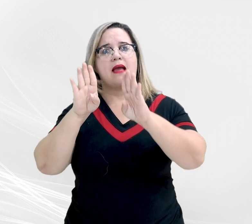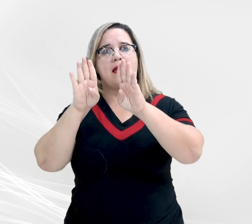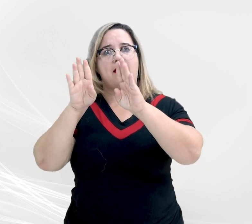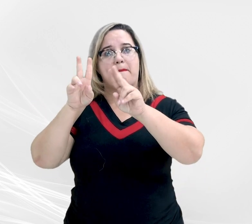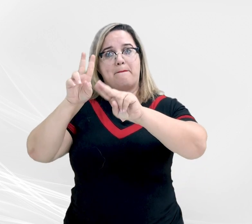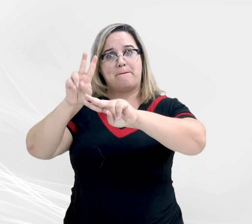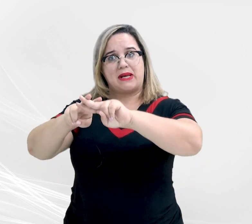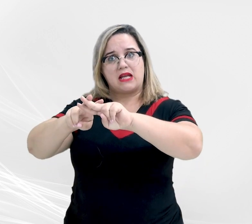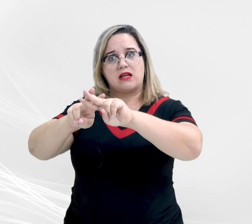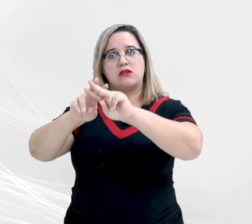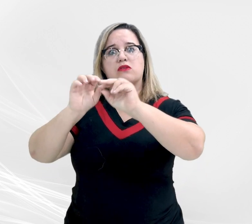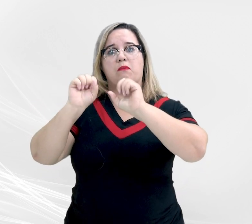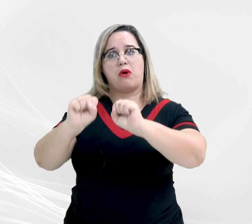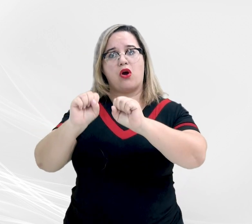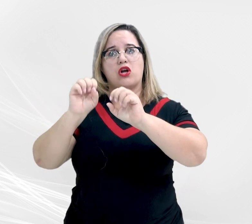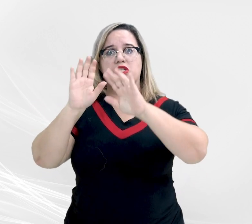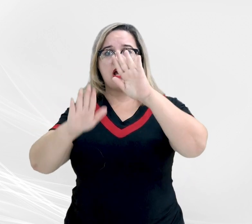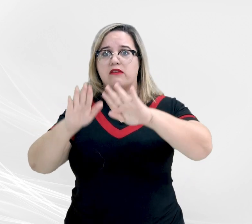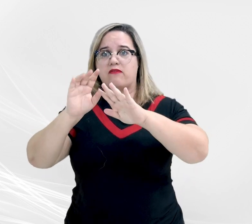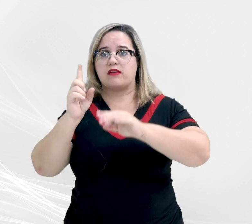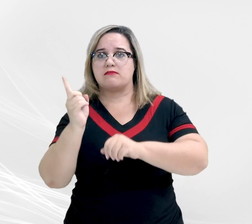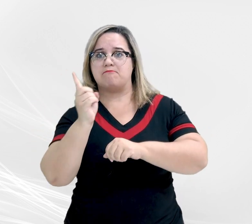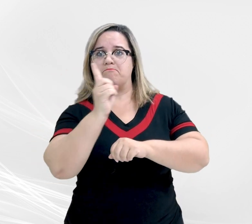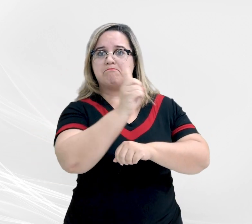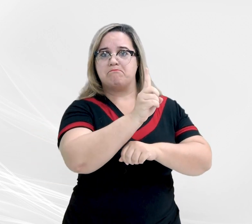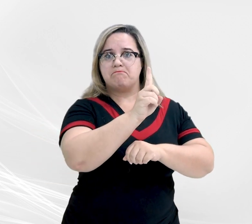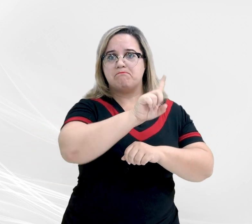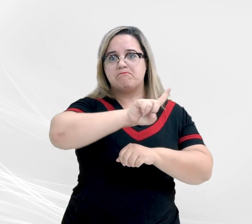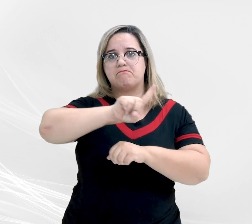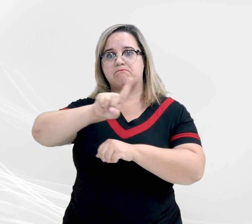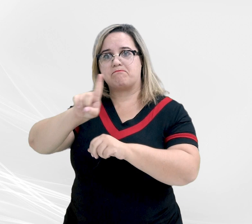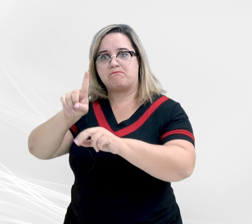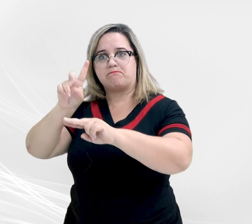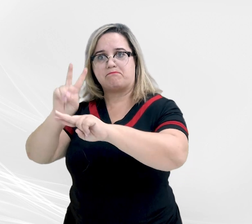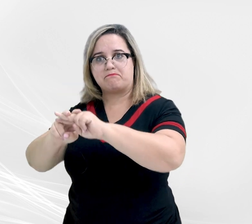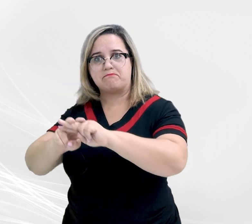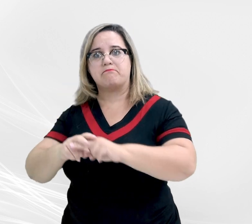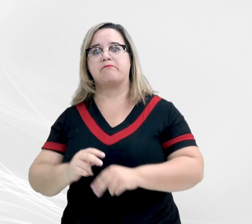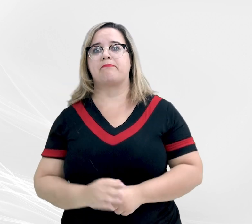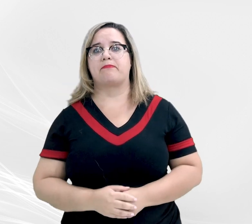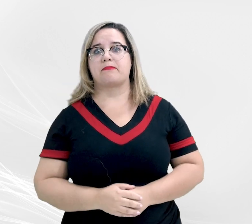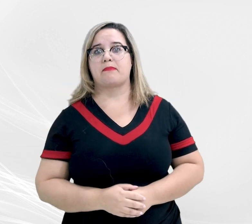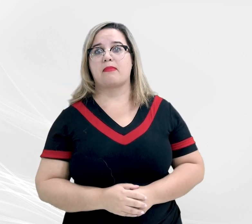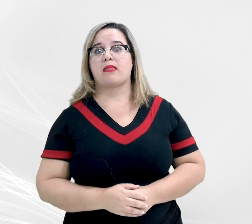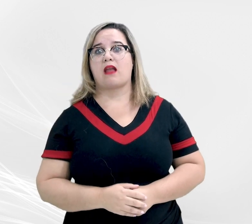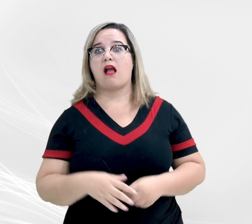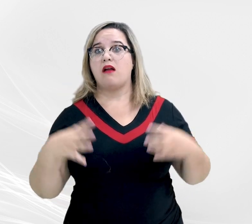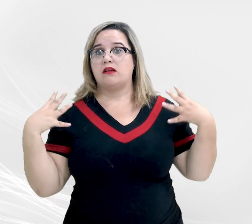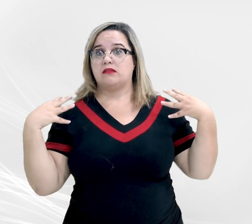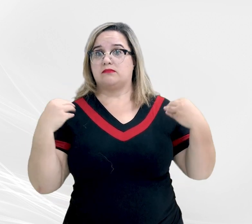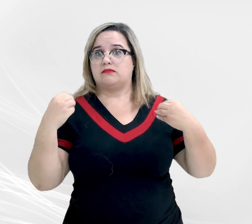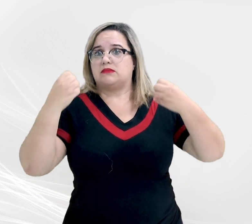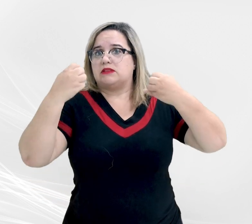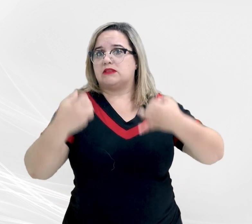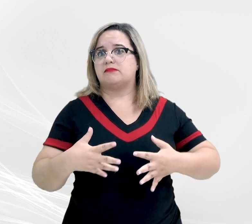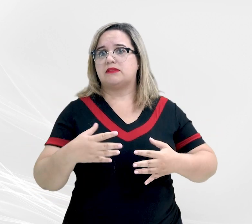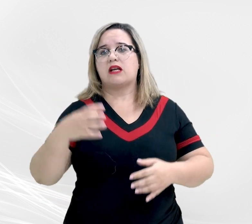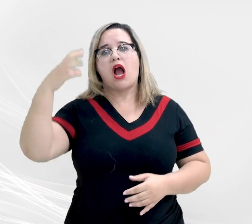Na sentença, o magistrado destaca que a culpabilidade do réu Elias Batista